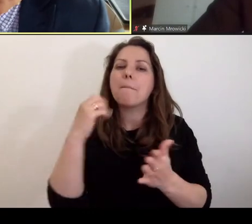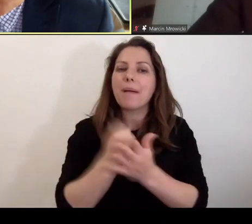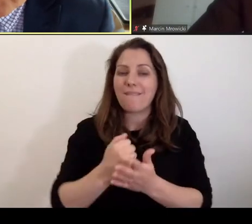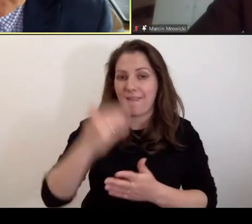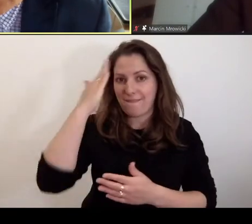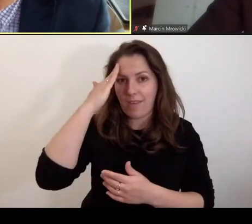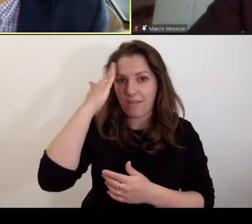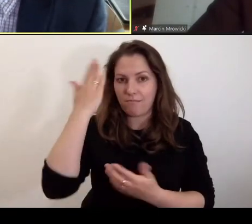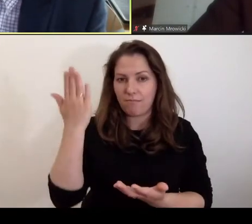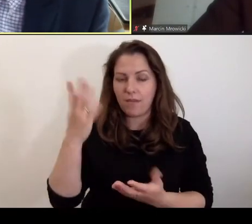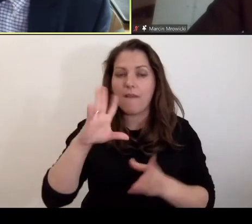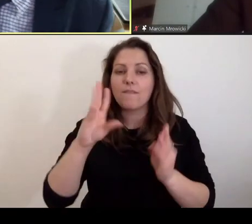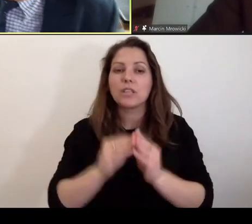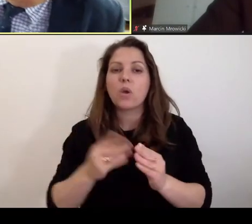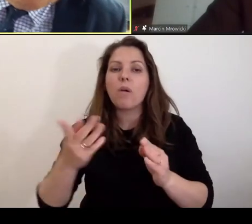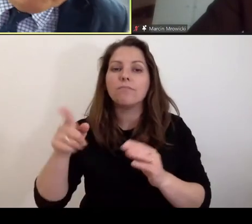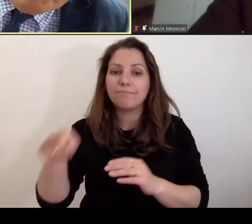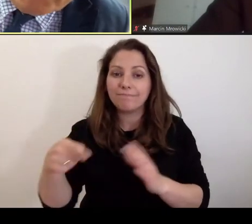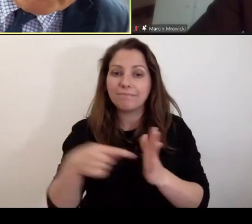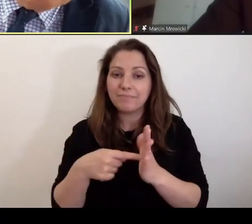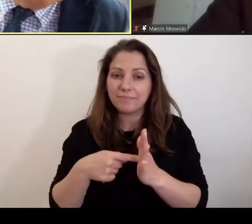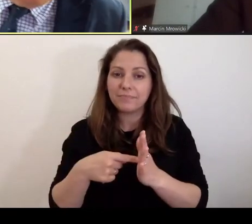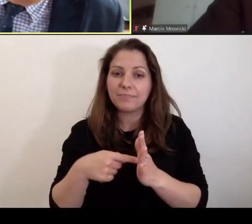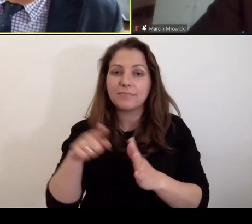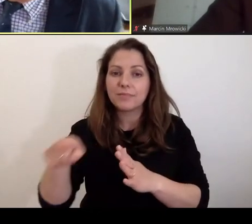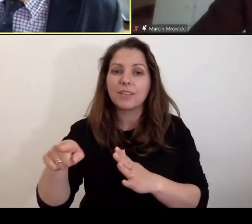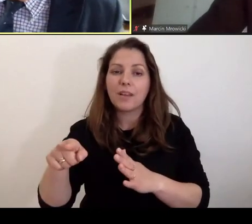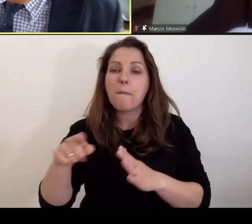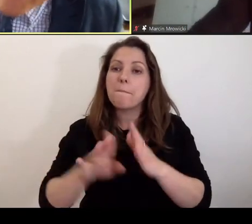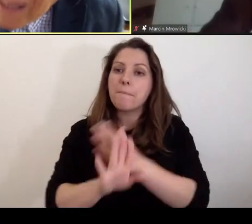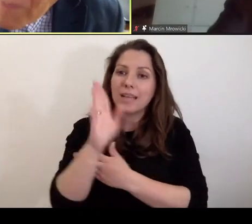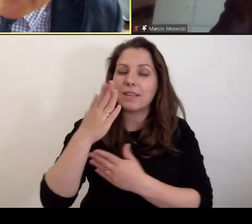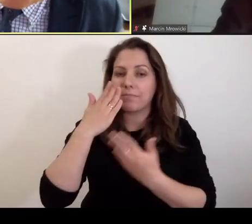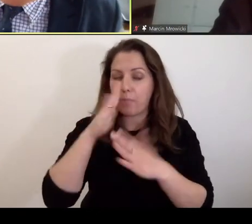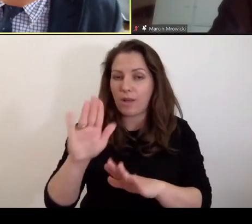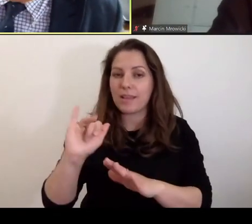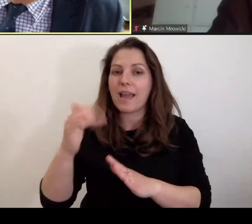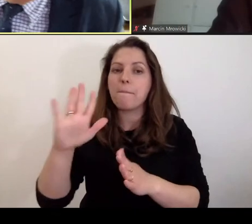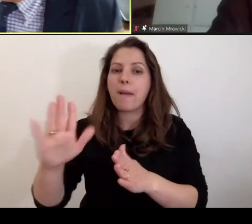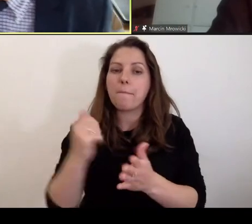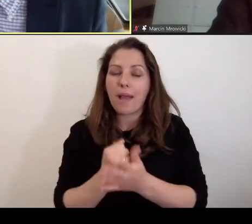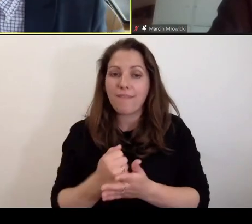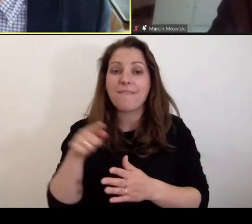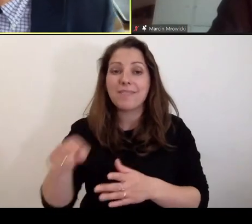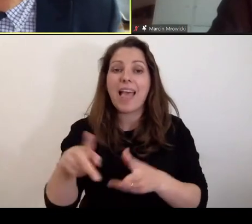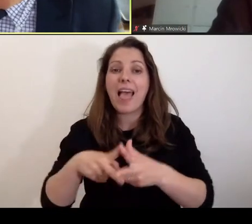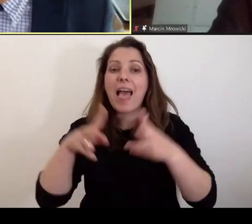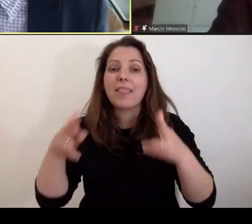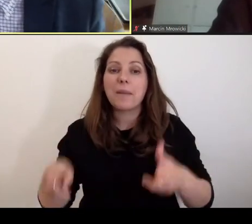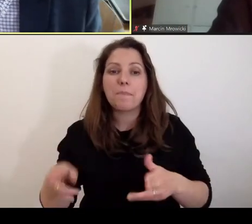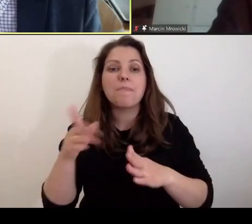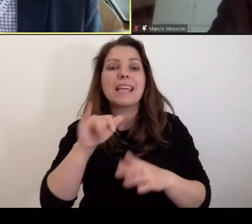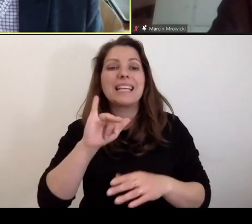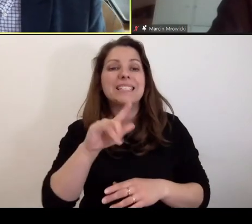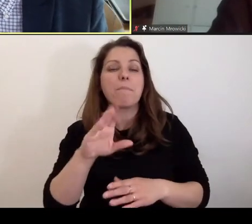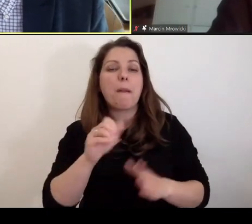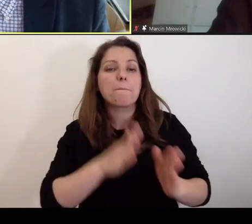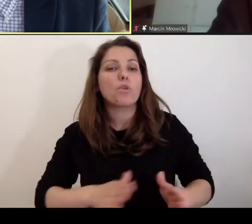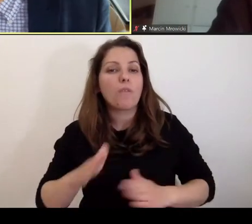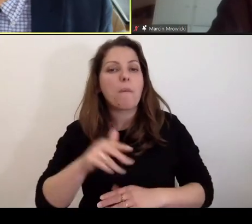te wszystkie uprawnienia są wtedy jej prezentowane. Na tym etapie także i ścigowi Izby Przygotowawczej muszą